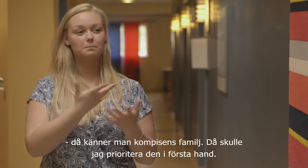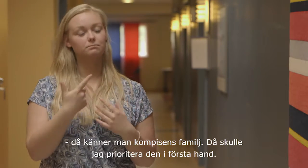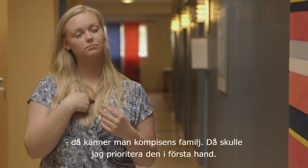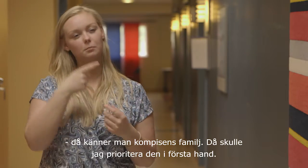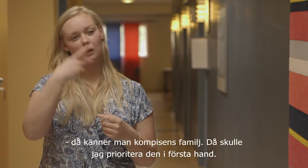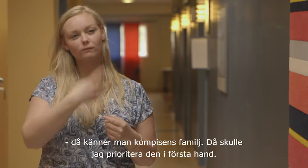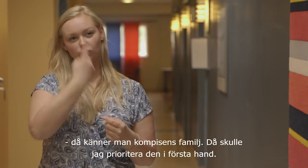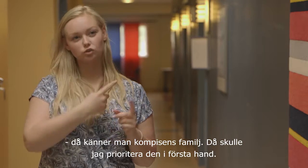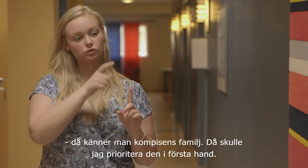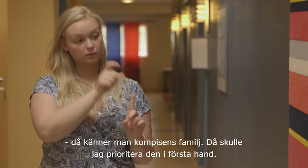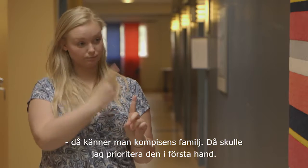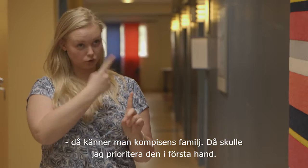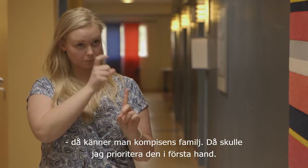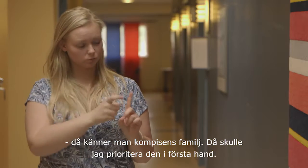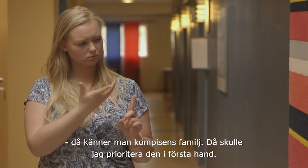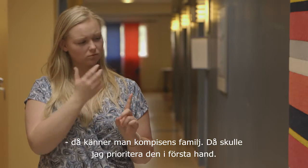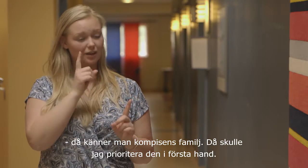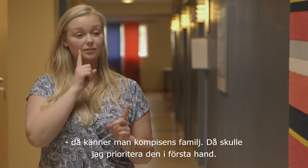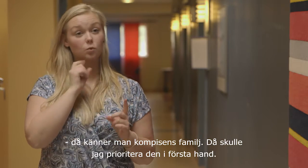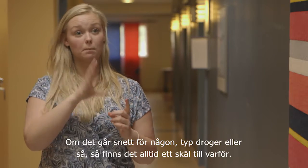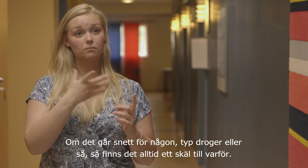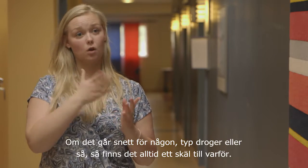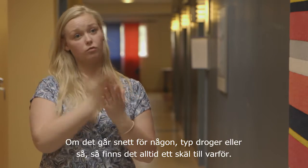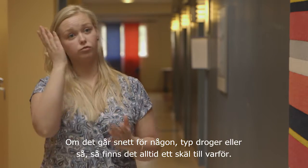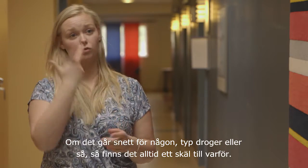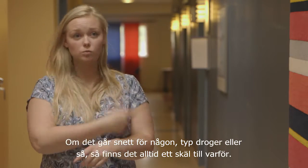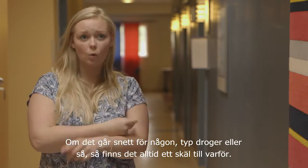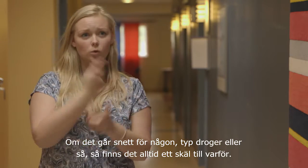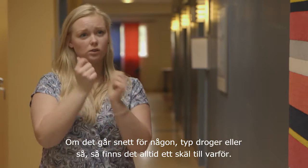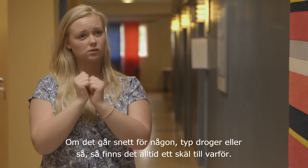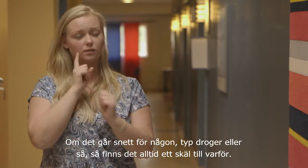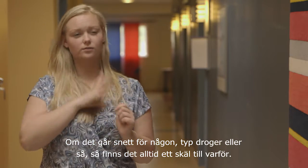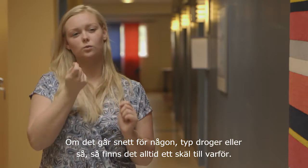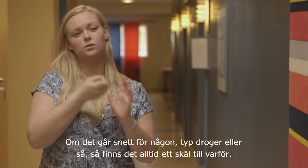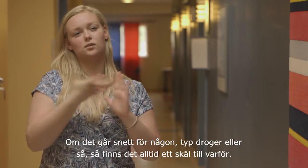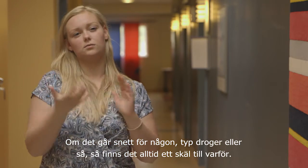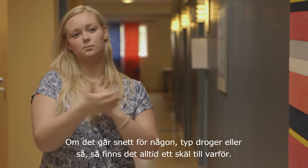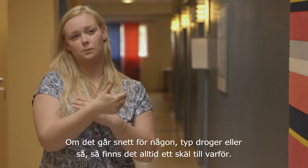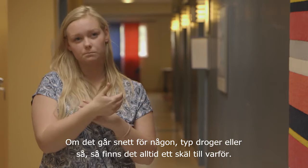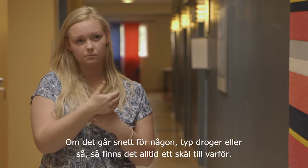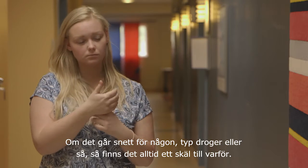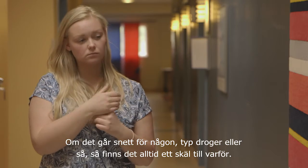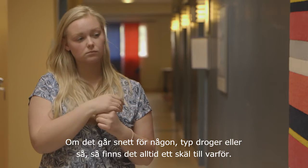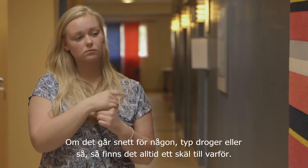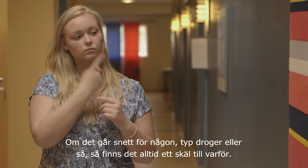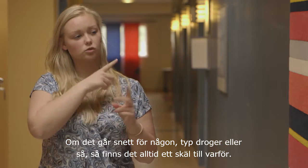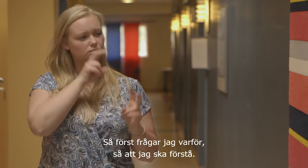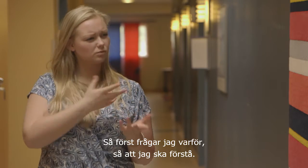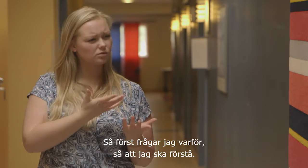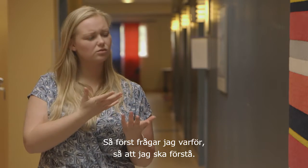Då skulle jag prioritera den i första hand. Om det går snett för någon, typ droger eller så, så finns det alltid ett skäl till varför. Så först frågar